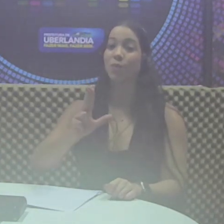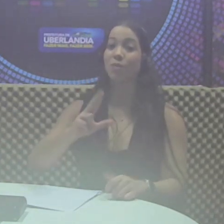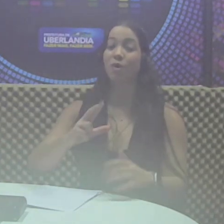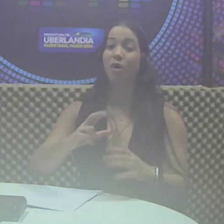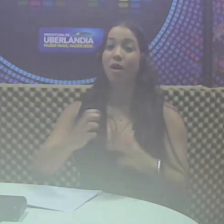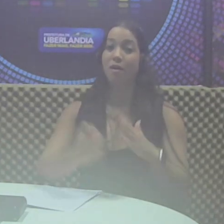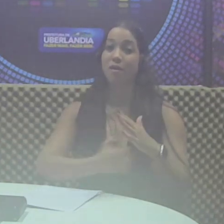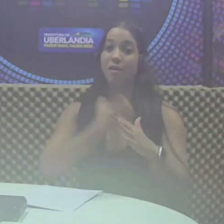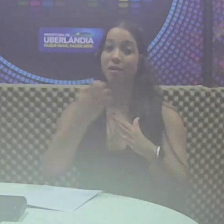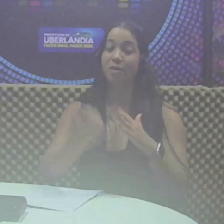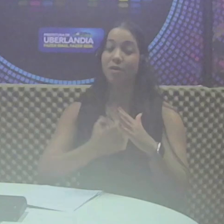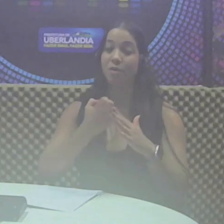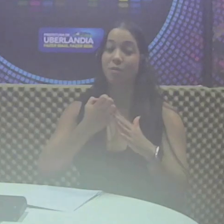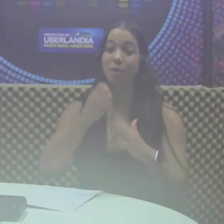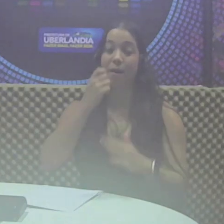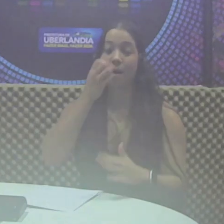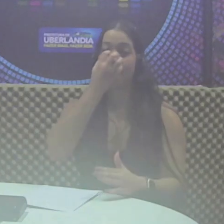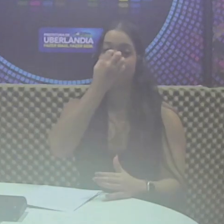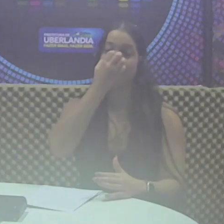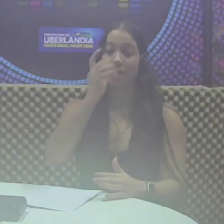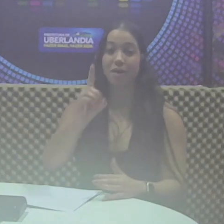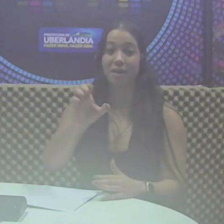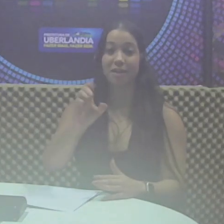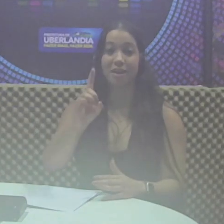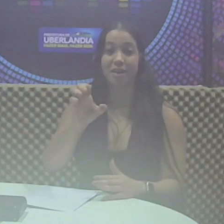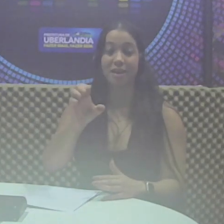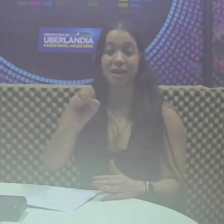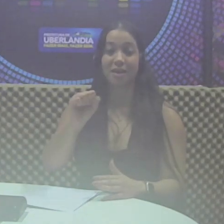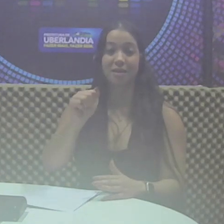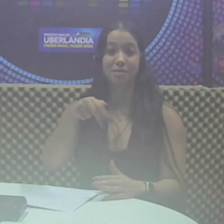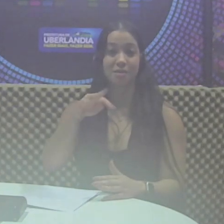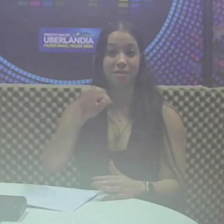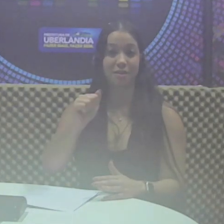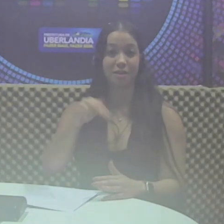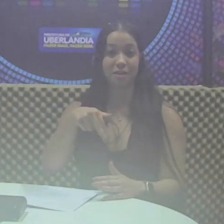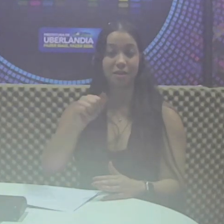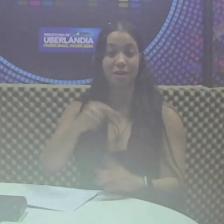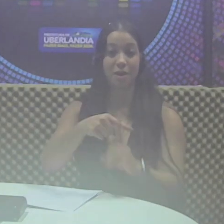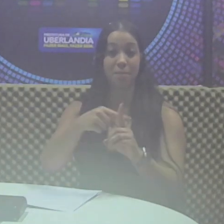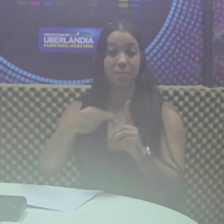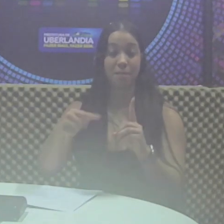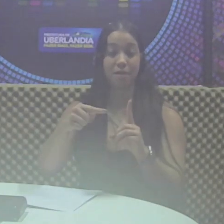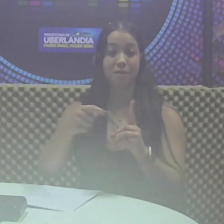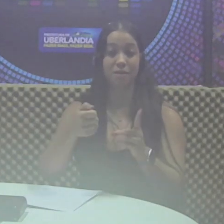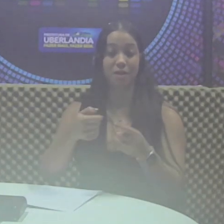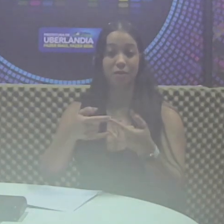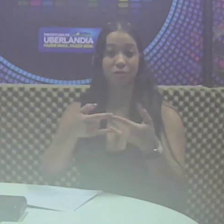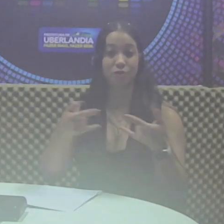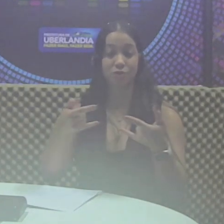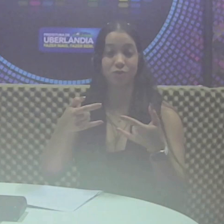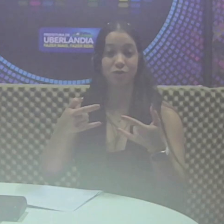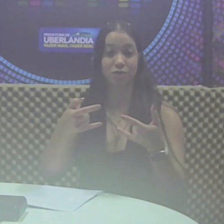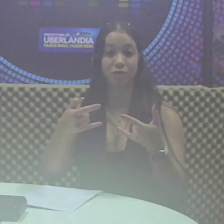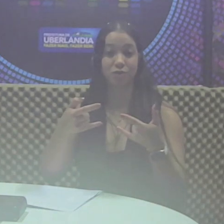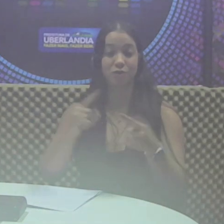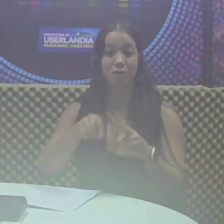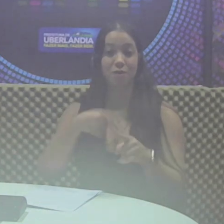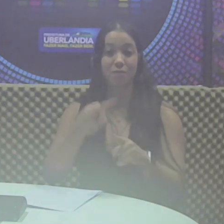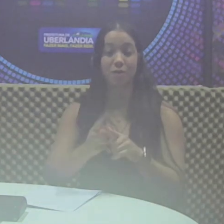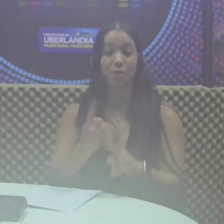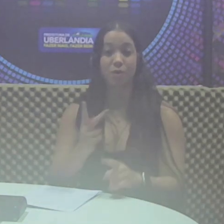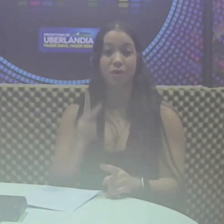humorista Dedé Santana colocou meia entrada com um quilo de alimento não perecível para acesso ao show.